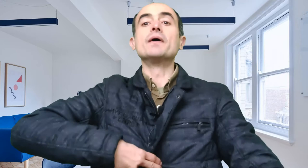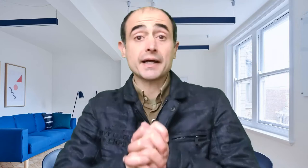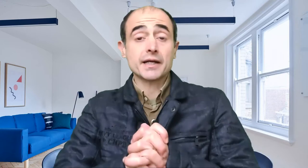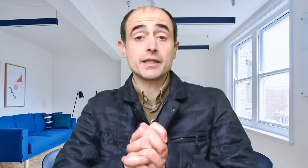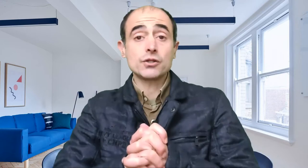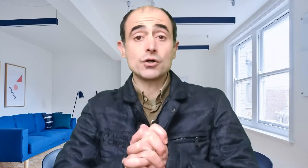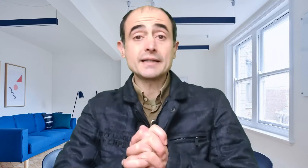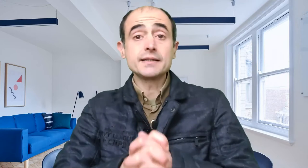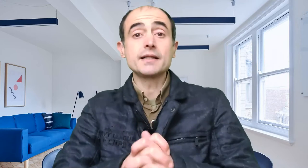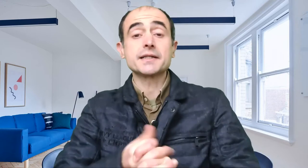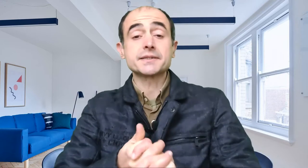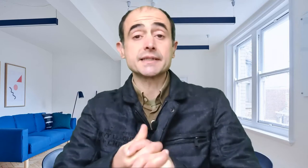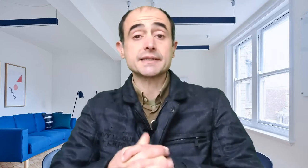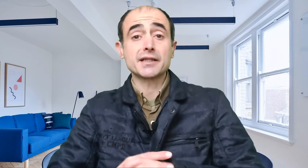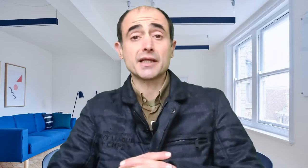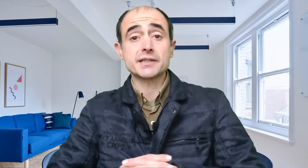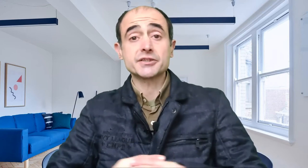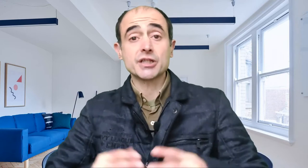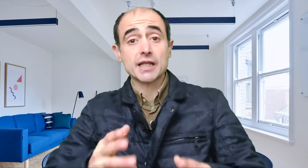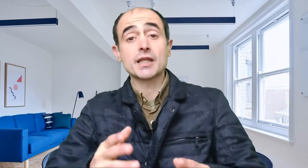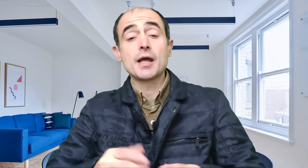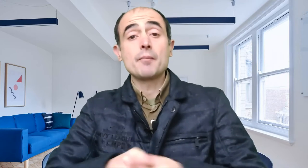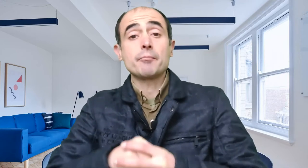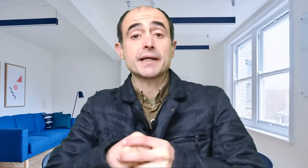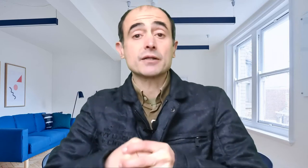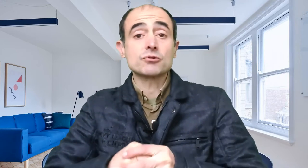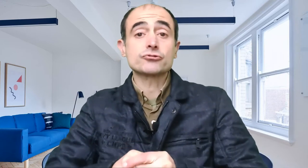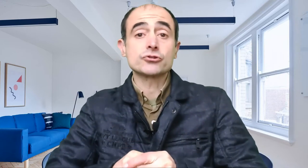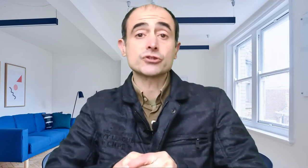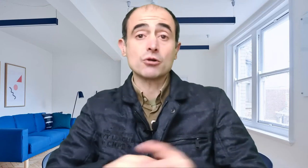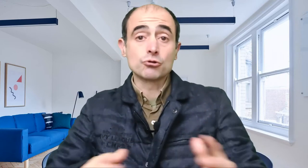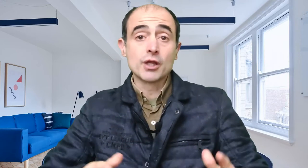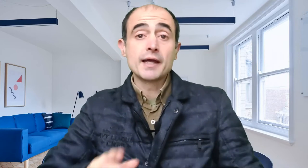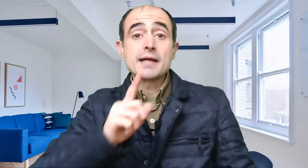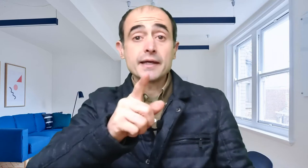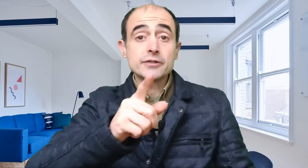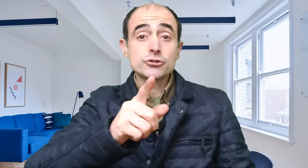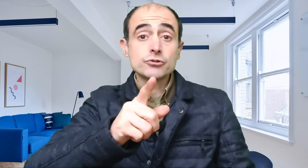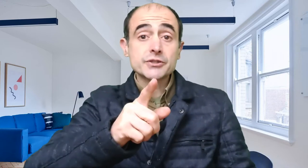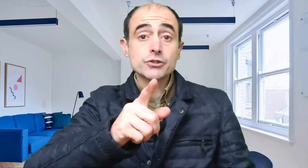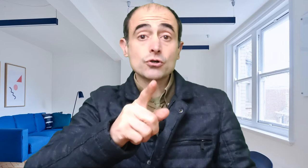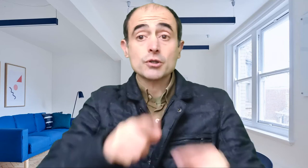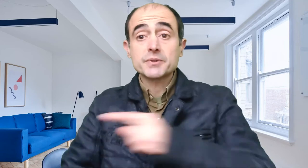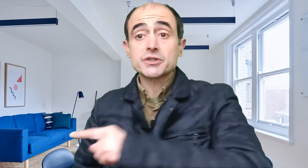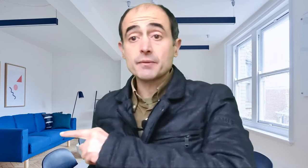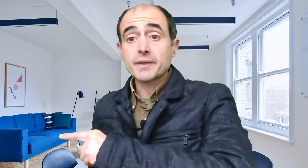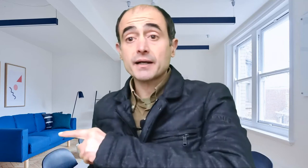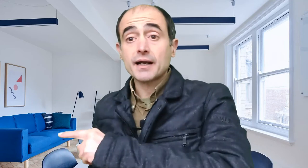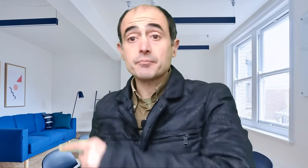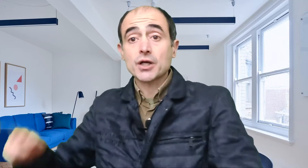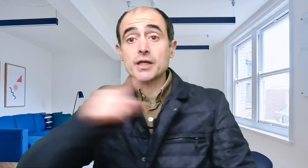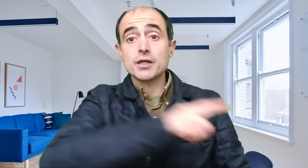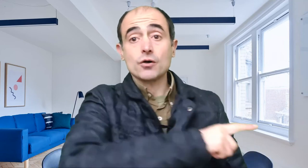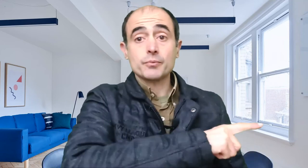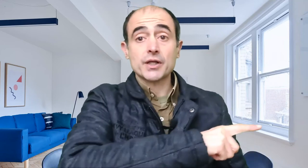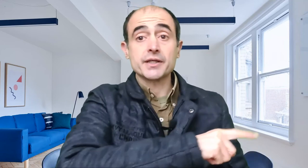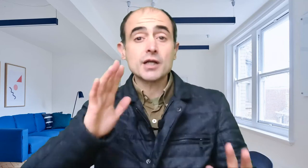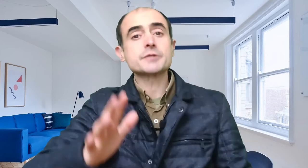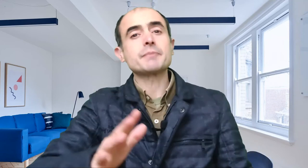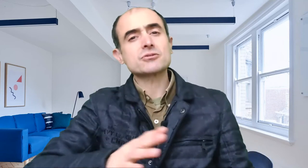ejercicio anti estrés anti ansiedad para nuestro salud soy yo en psicólogo te puedes escribir canal por aquí o por allí tres pasos